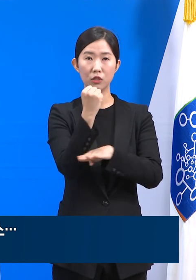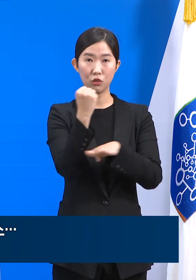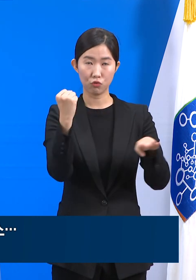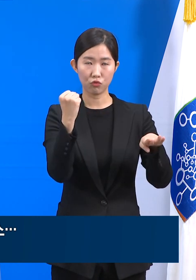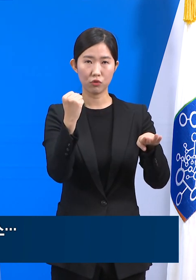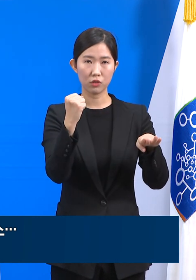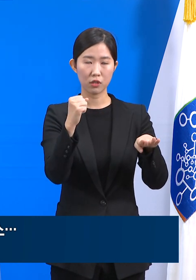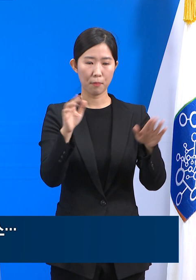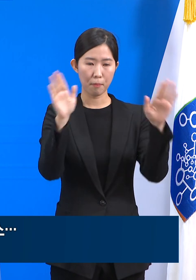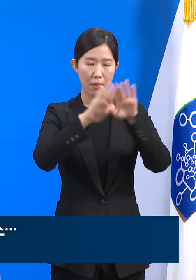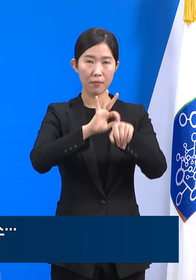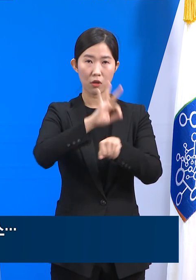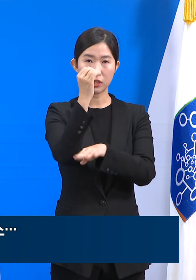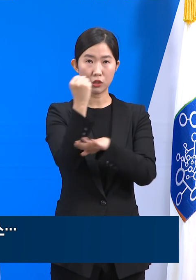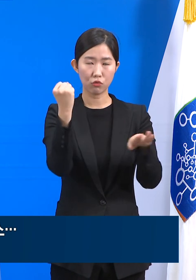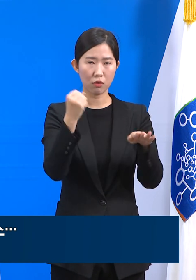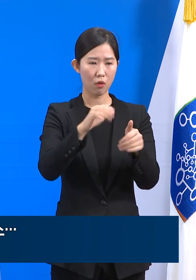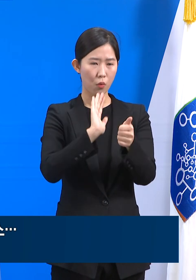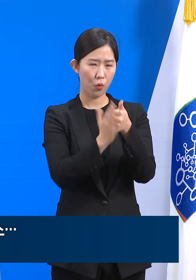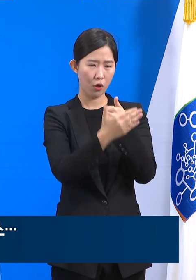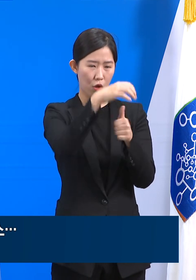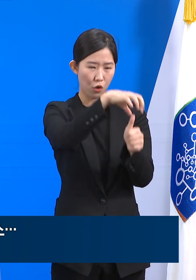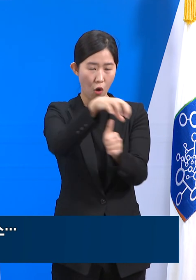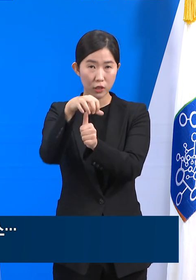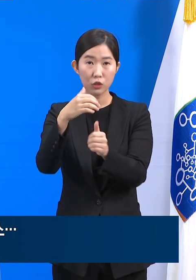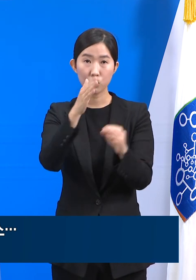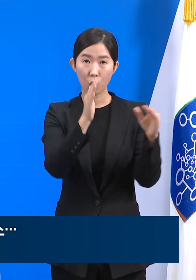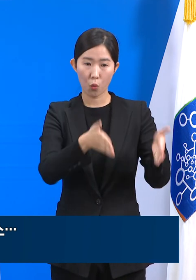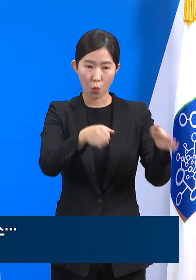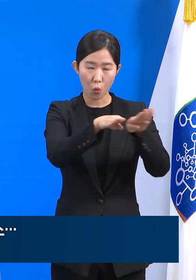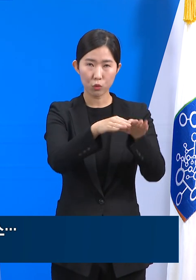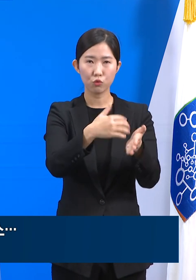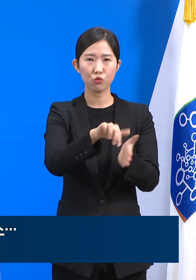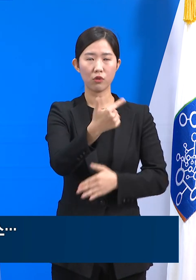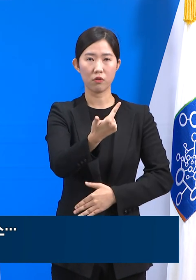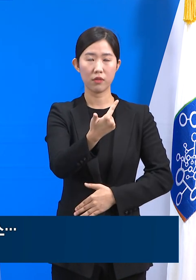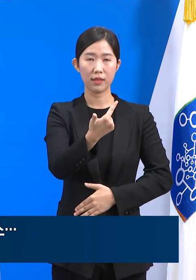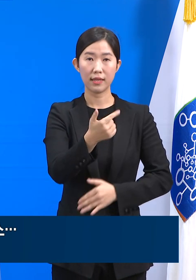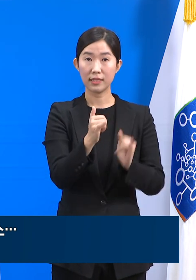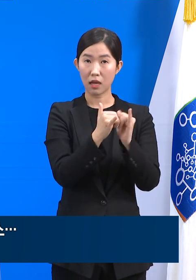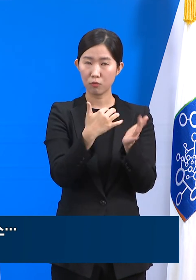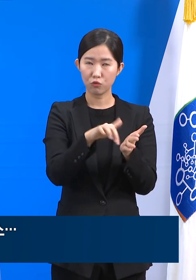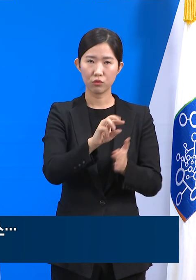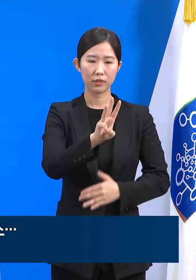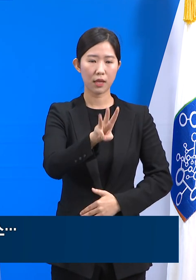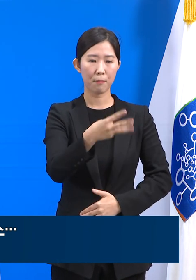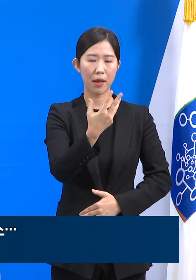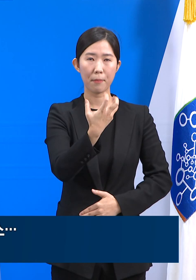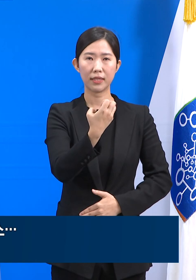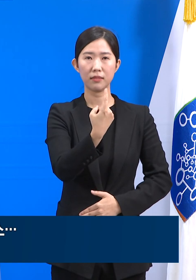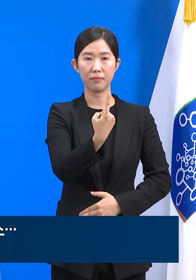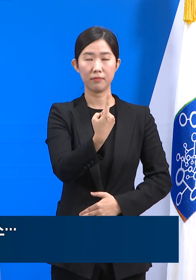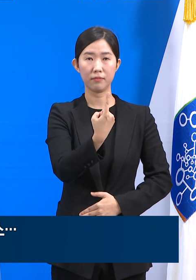총 6개 소입니다. 코호트 격리 중인 인원은 381명으로 이 중